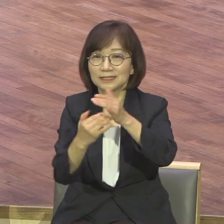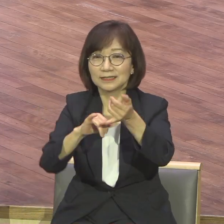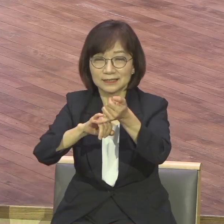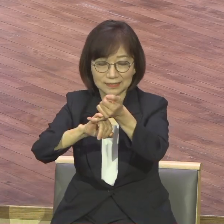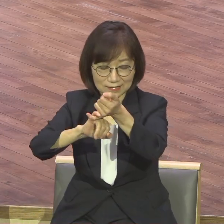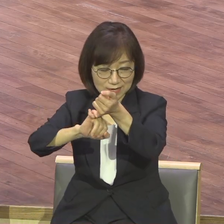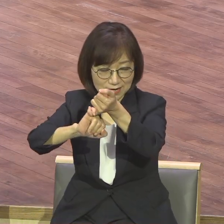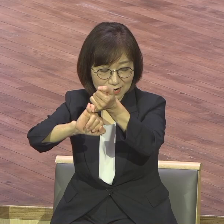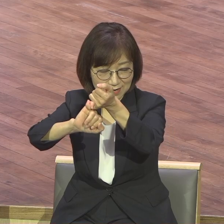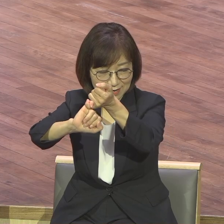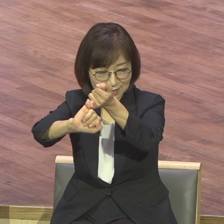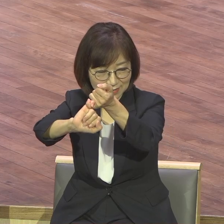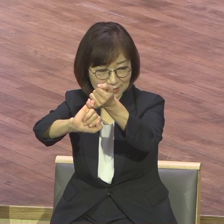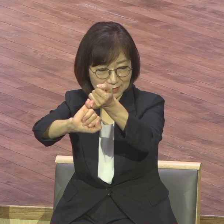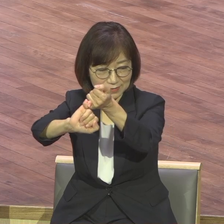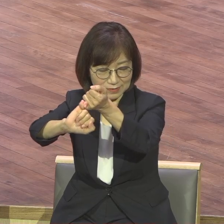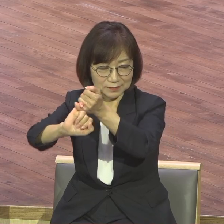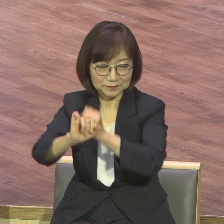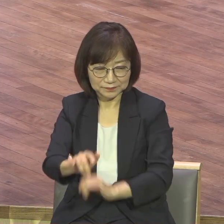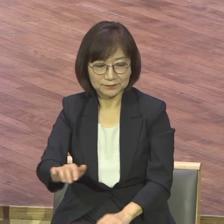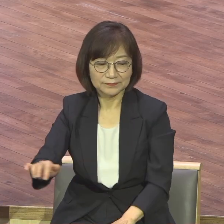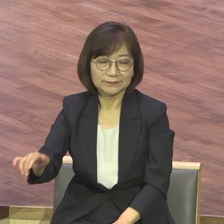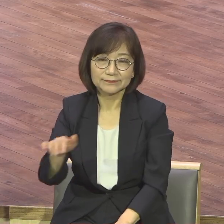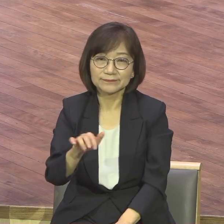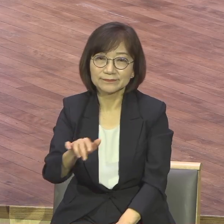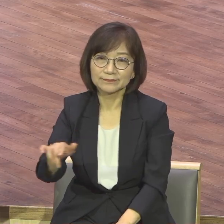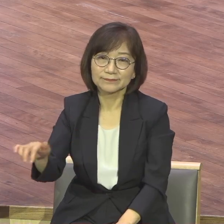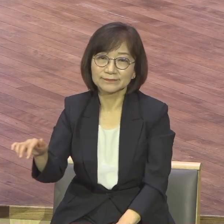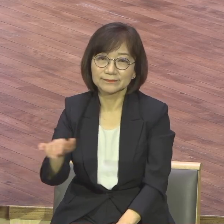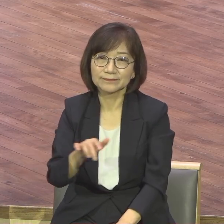정신되리라 정신되리라